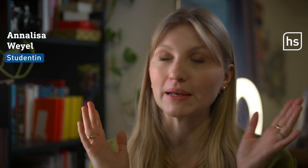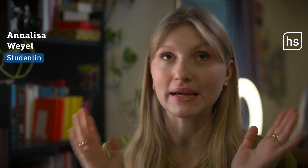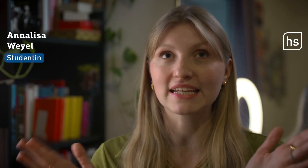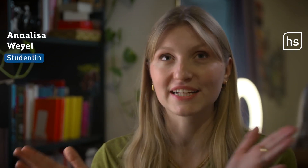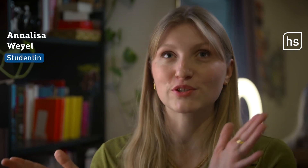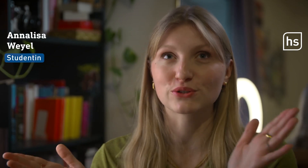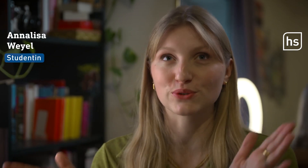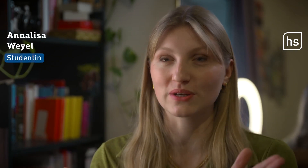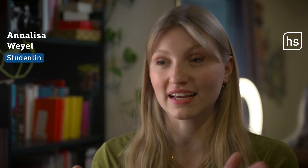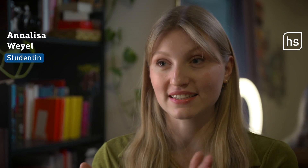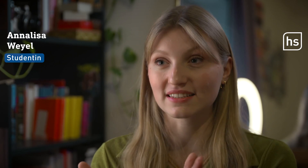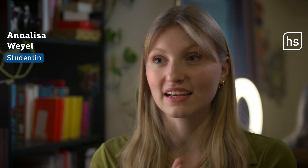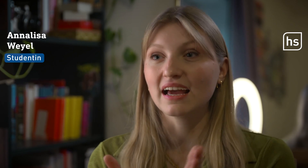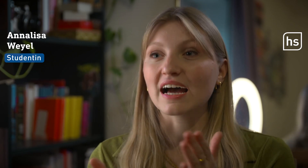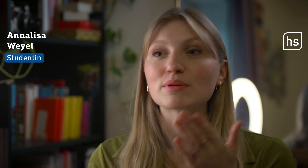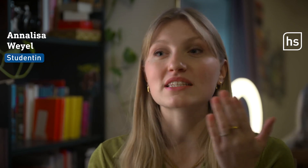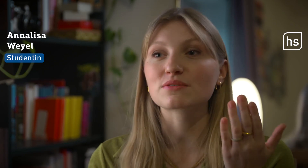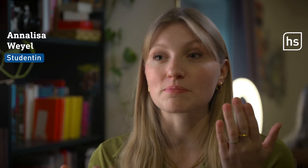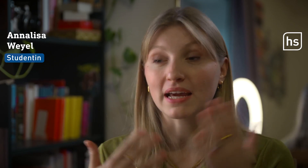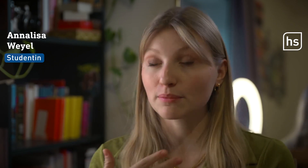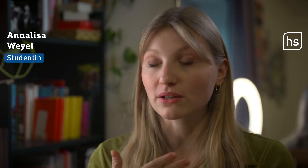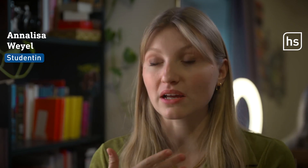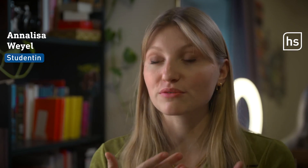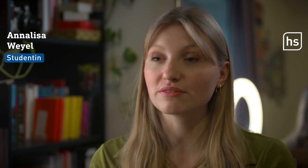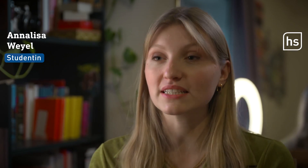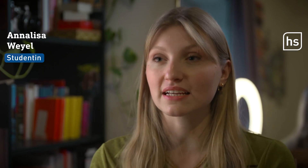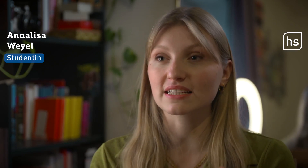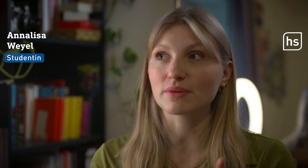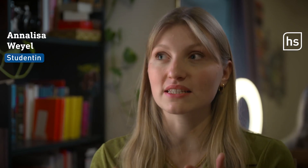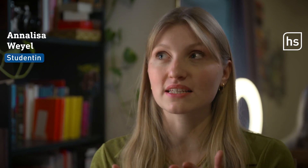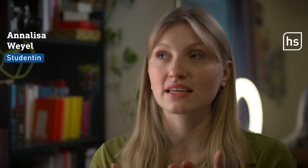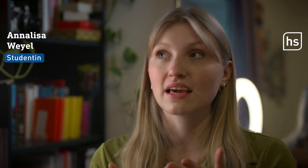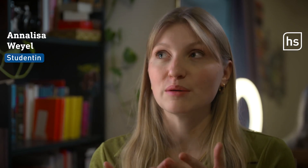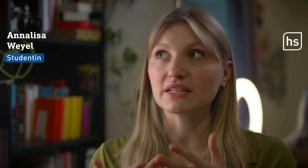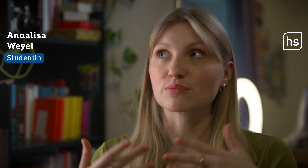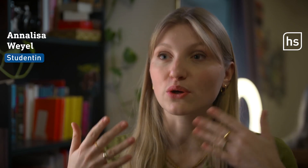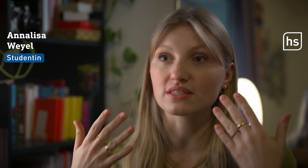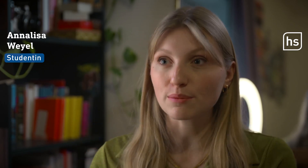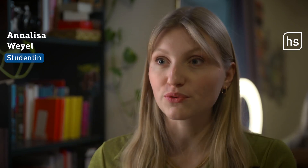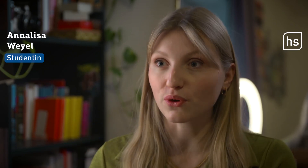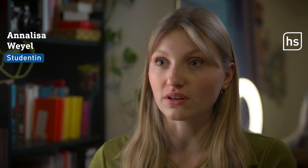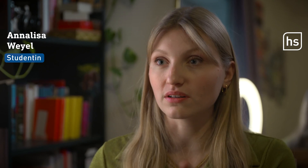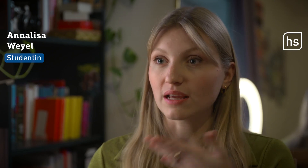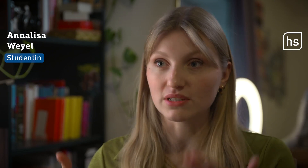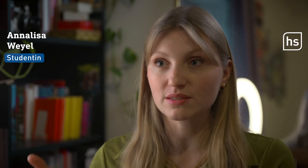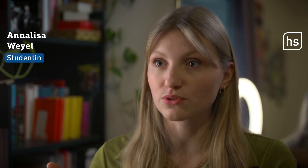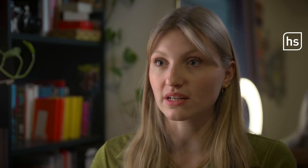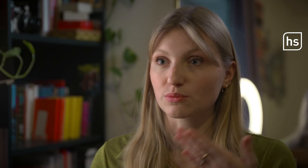meinen Beitrag zur Inklusion geleistet. Aber es ist meiner Meinung nach viel wichtiger, dass man sich mit diesem Konzept von Ableismus, also